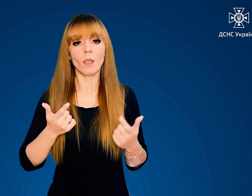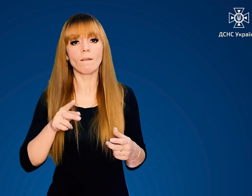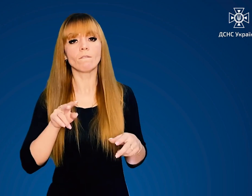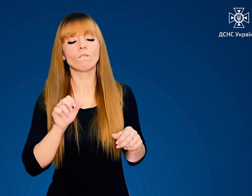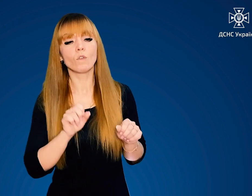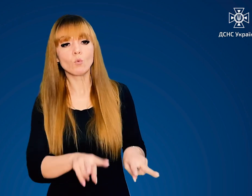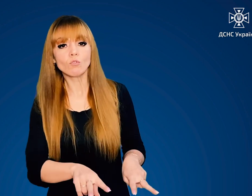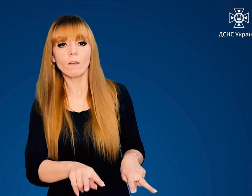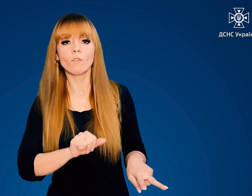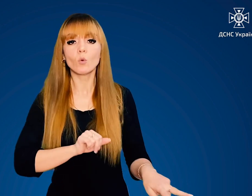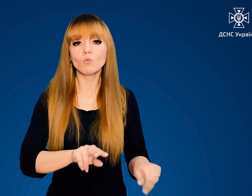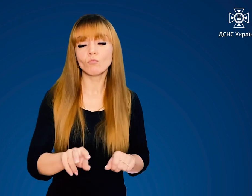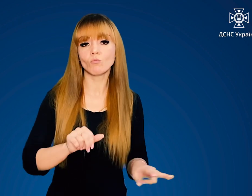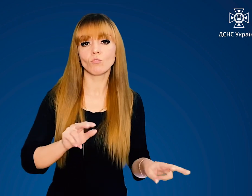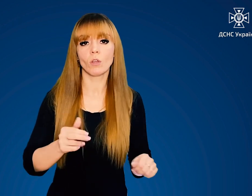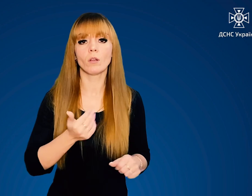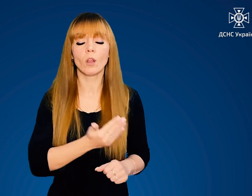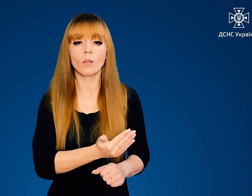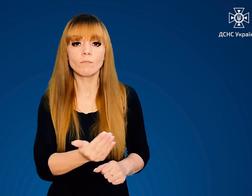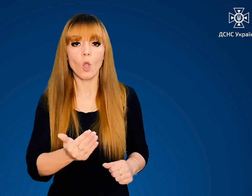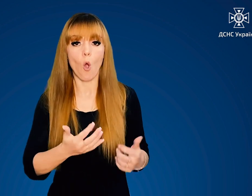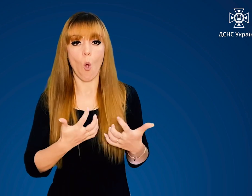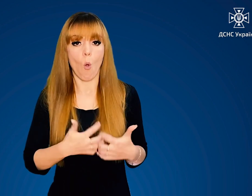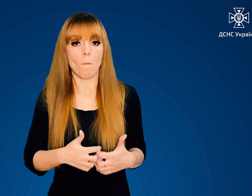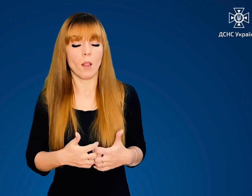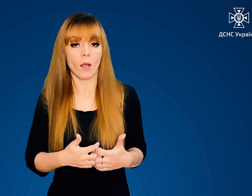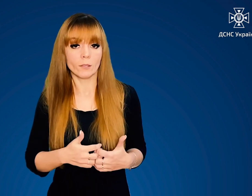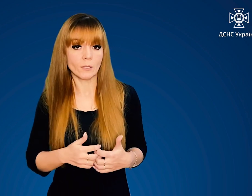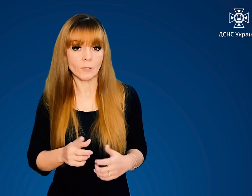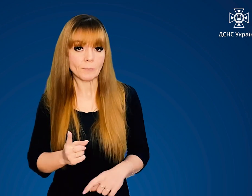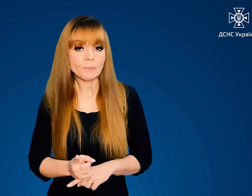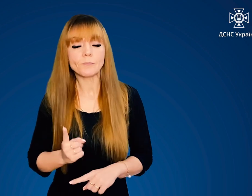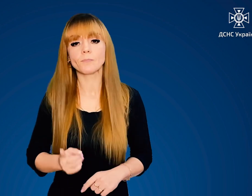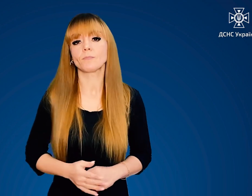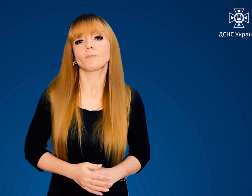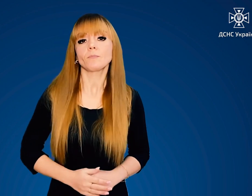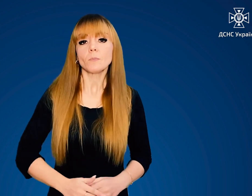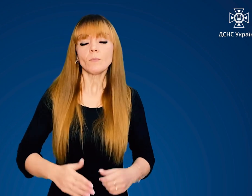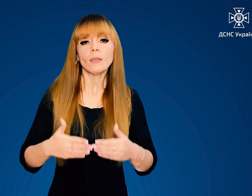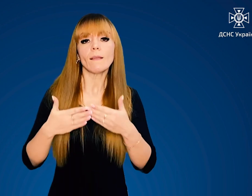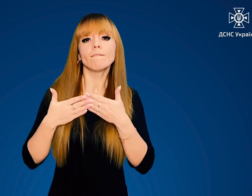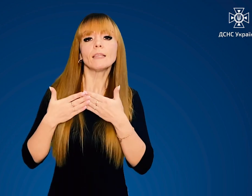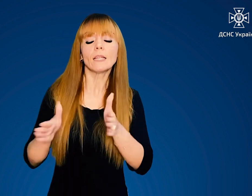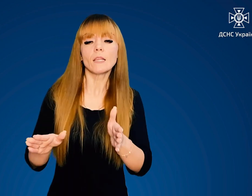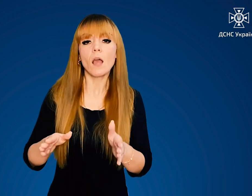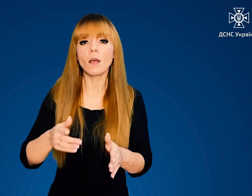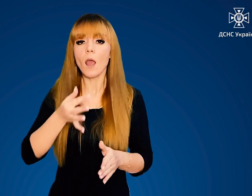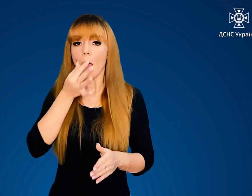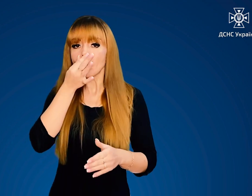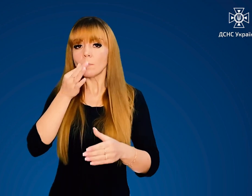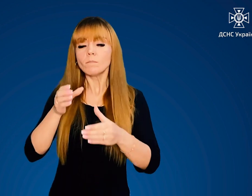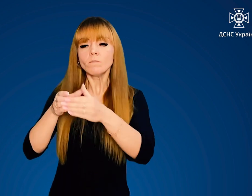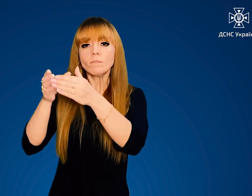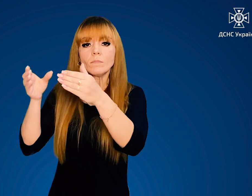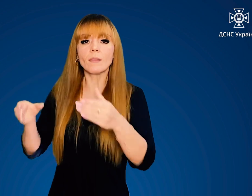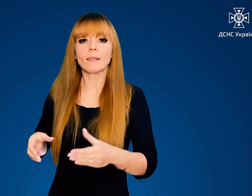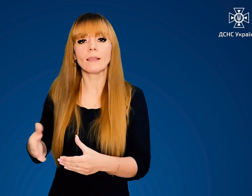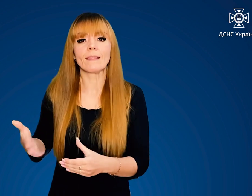включати-виключати агрегати спеціального обладнання, відкривати герметичні захисні